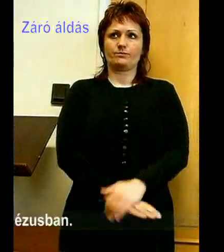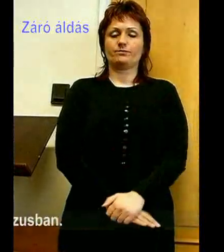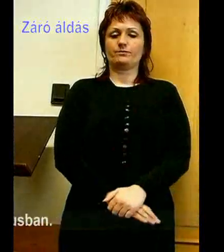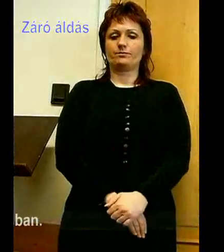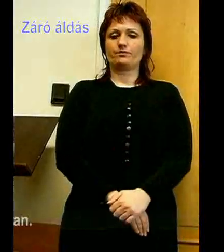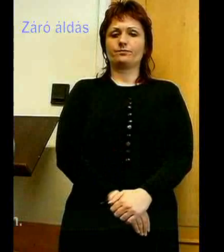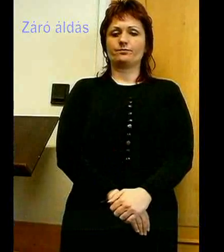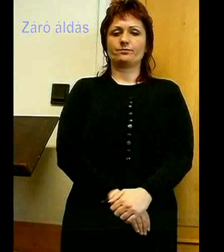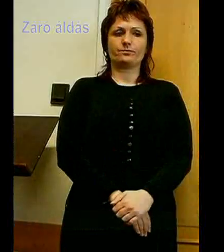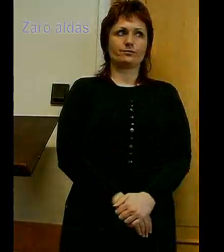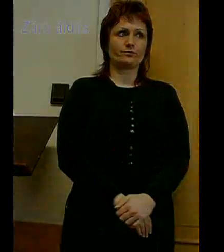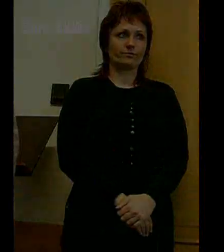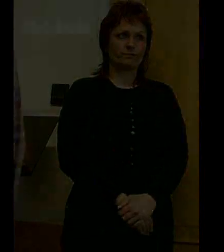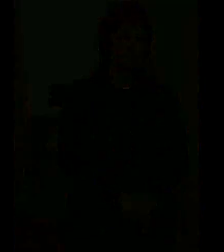Ámen. Ámen. Ámen. Ámen.